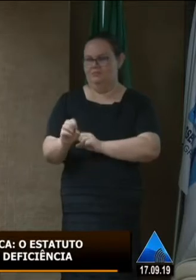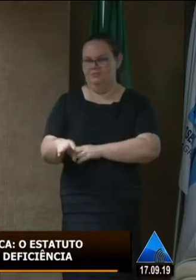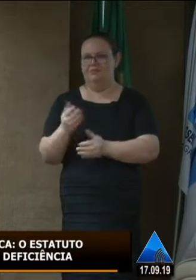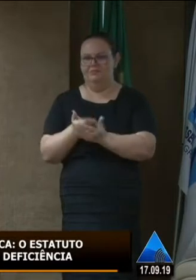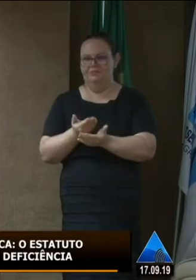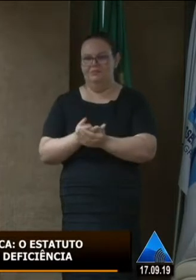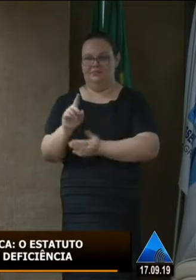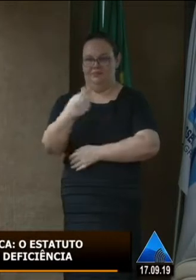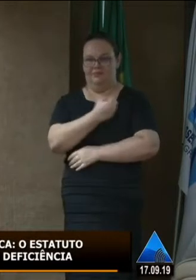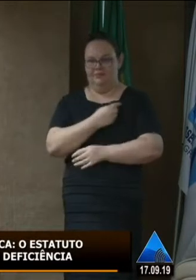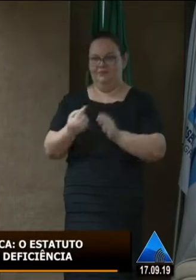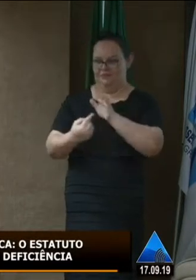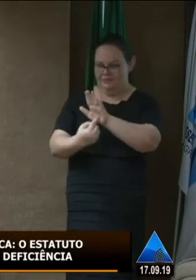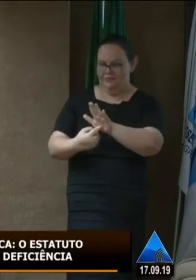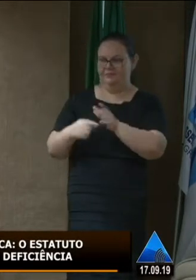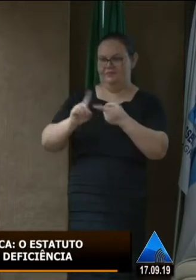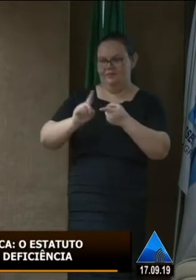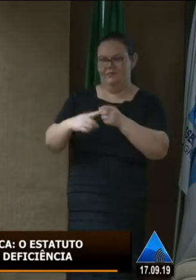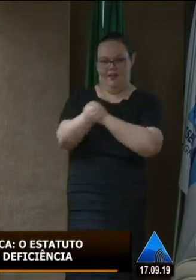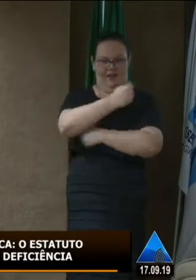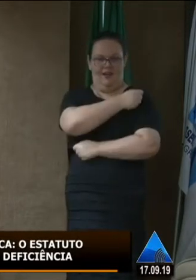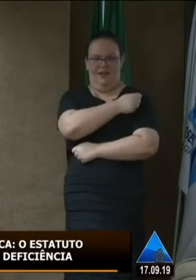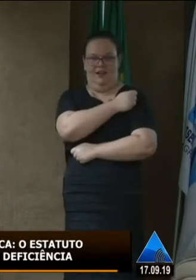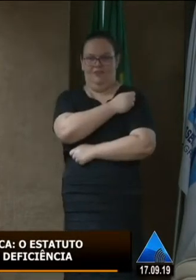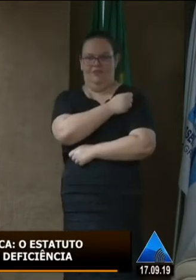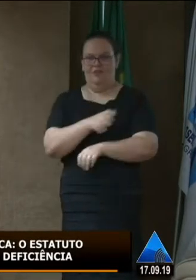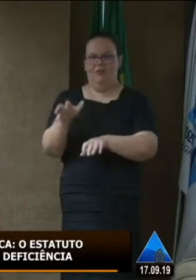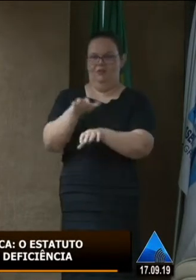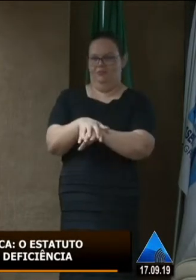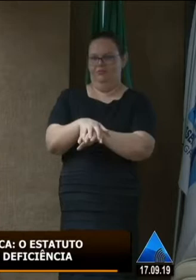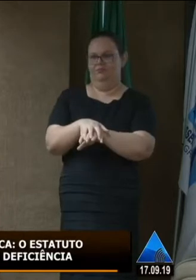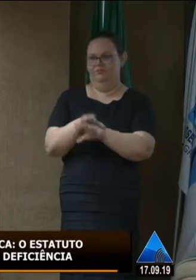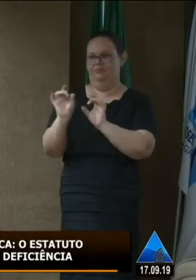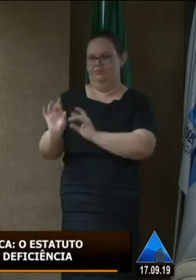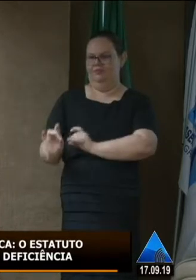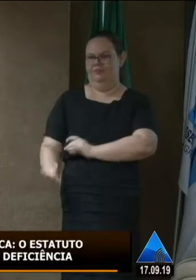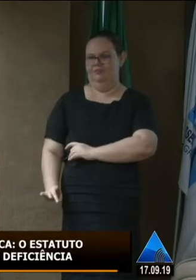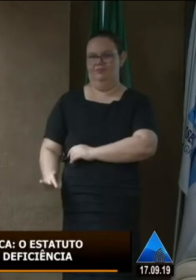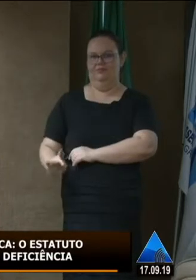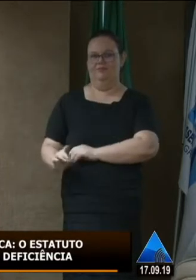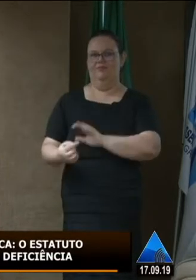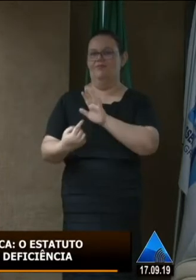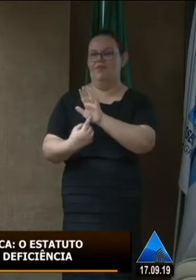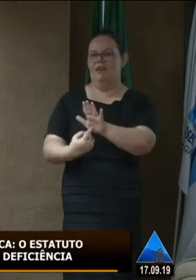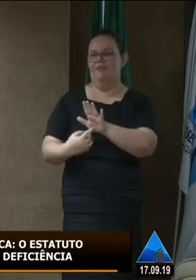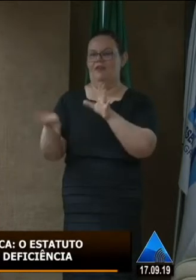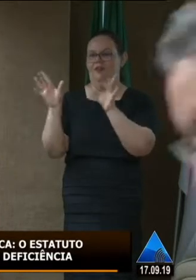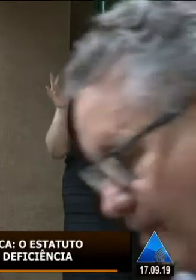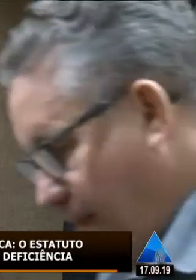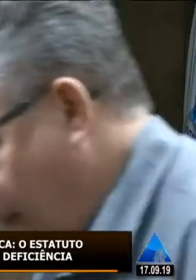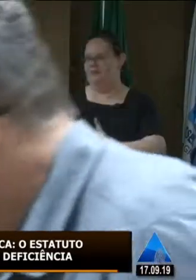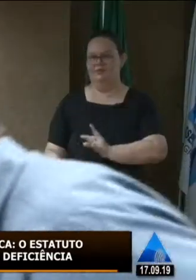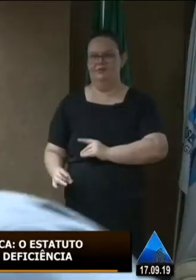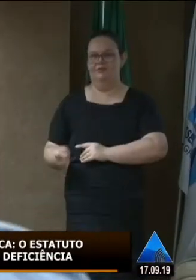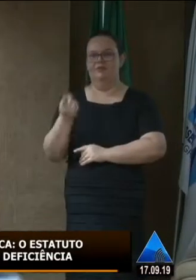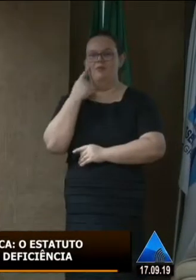e a gente atende aos alunos em si, no atendimento educacional especializado. A gente vem destacar aqui alguns pontos que a gente